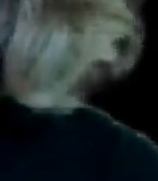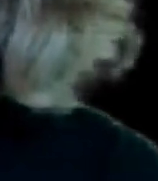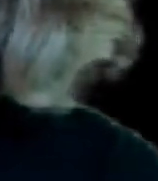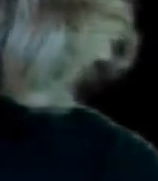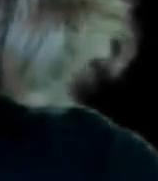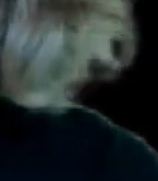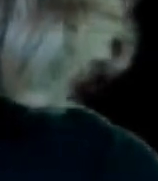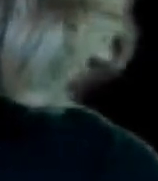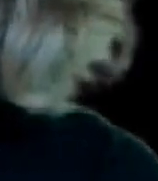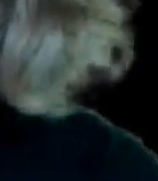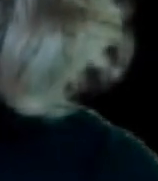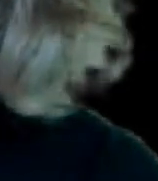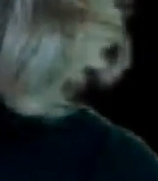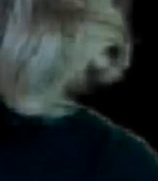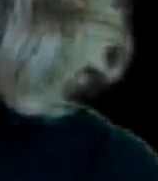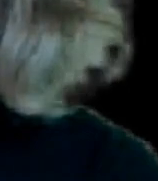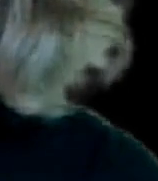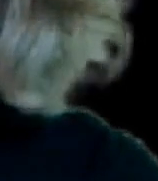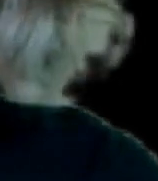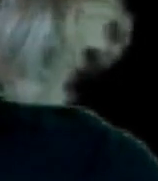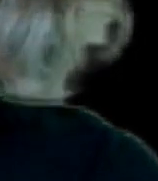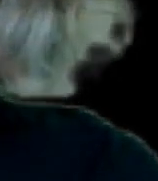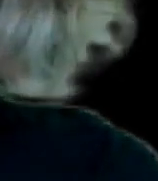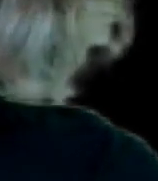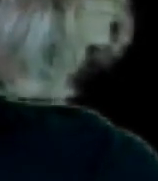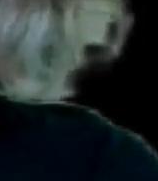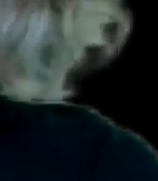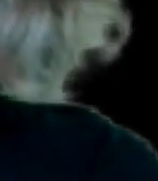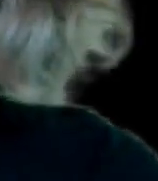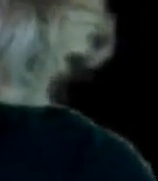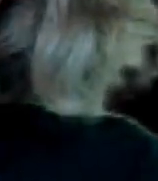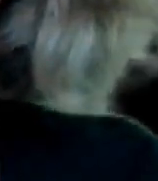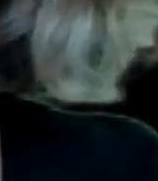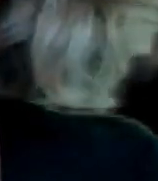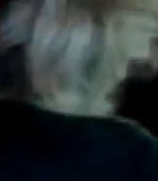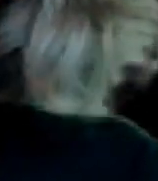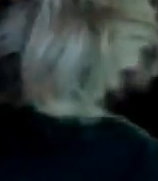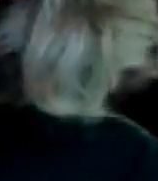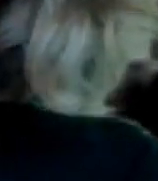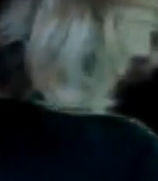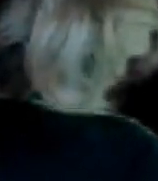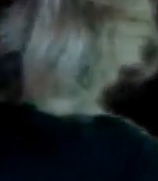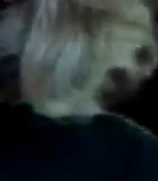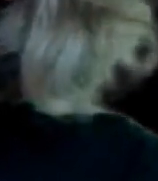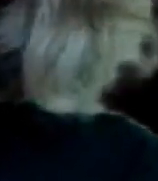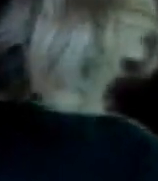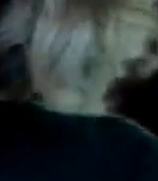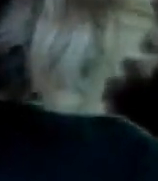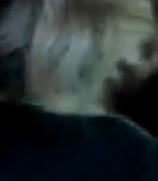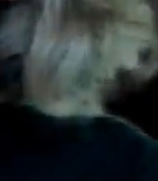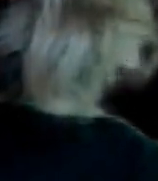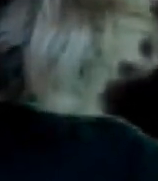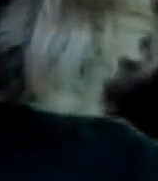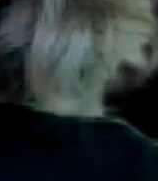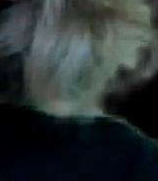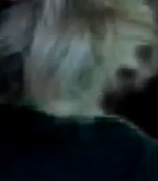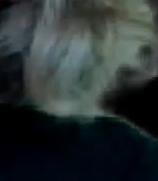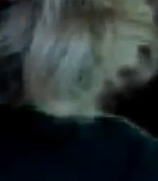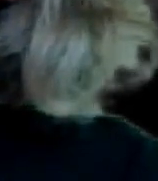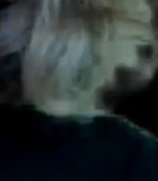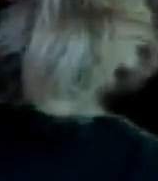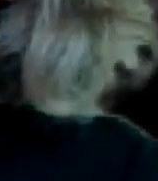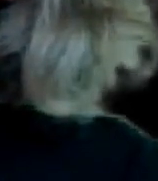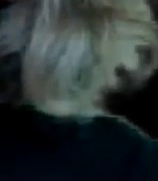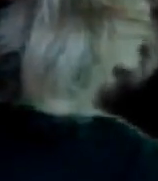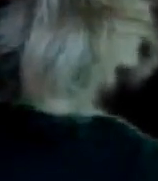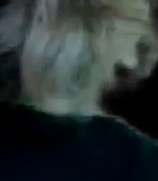siempre No entras Porque tú No tienes nada Que ver con el periodismo Cuando estamos Haciendo más Muchísimo Más